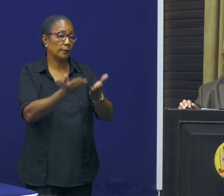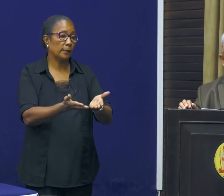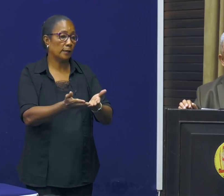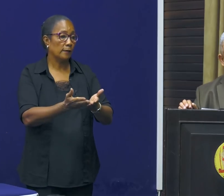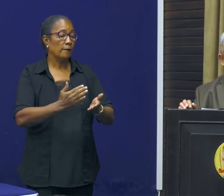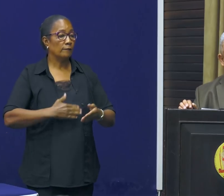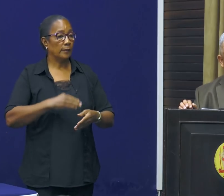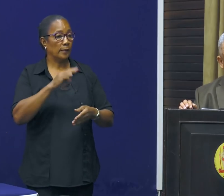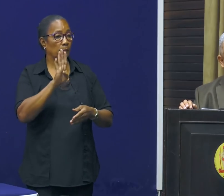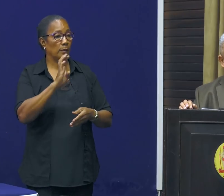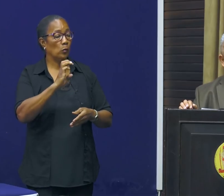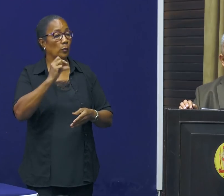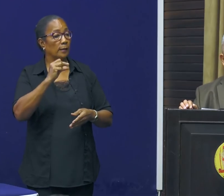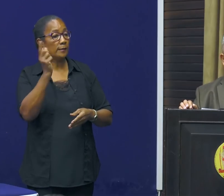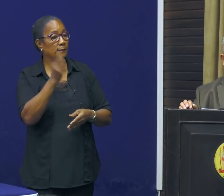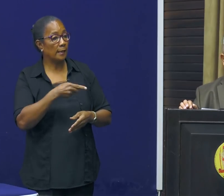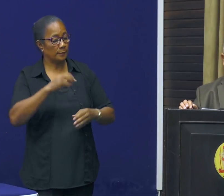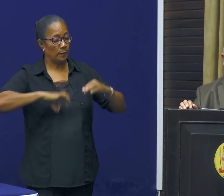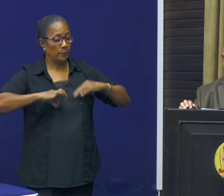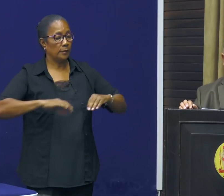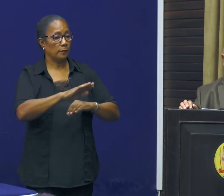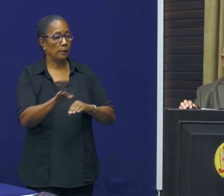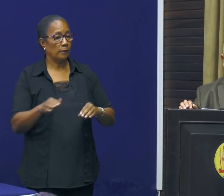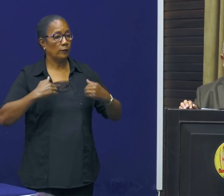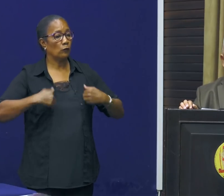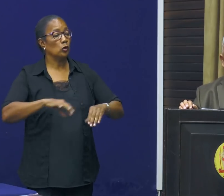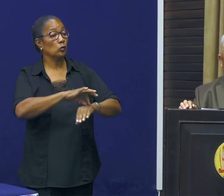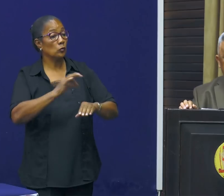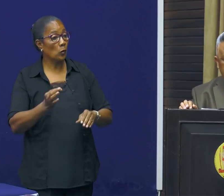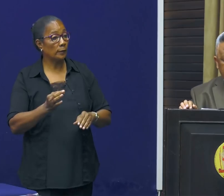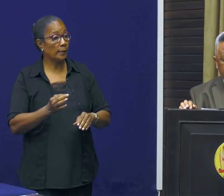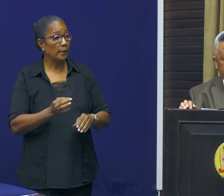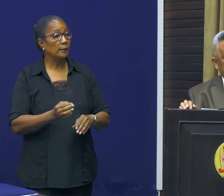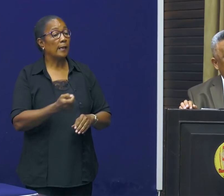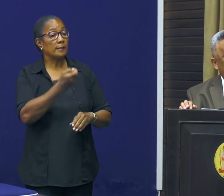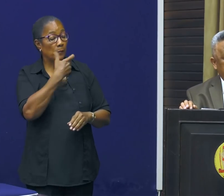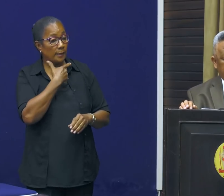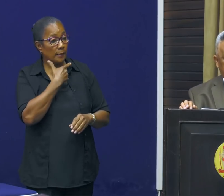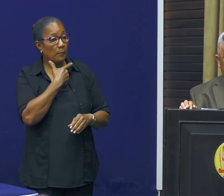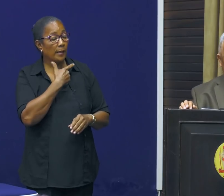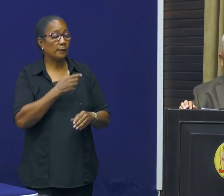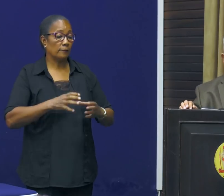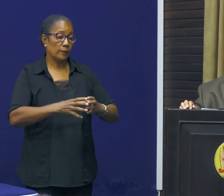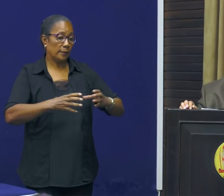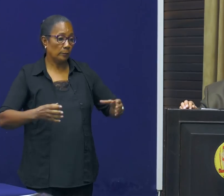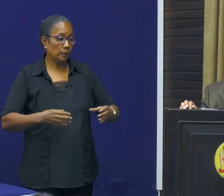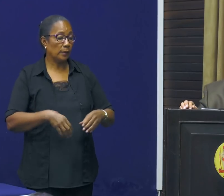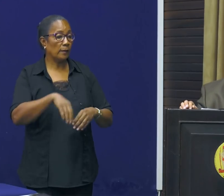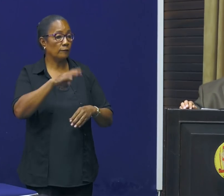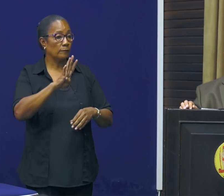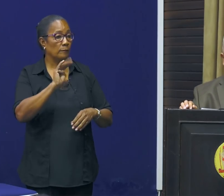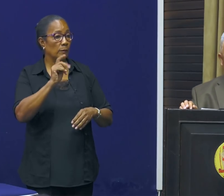van het BOG slash het ministerie van Volksgezondheid. Het zijn medicamenten van het bedrijf BioCuba